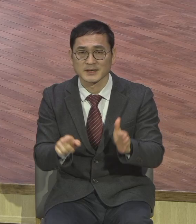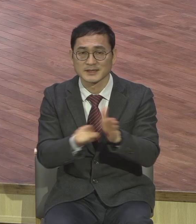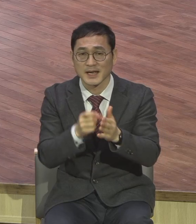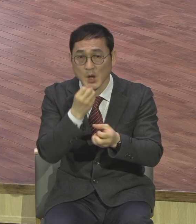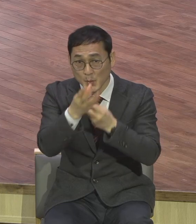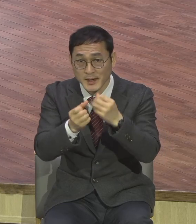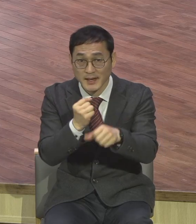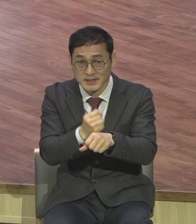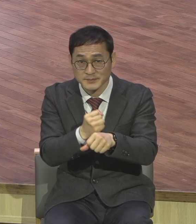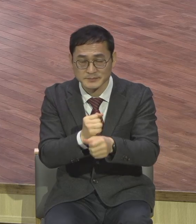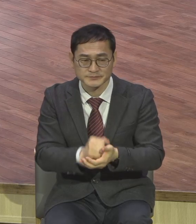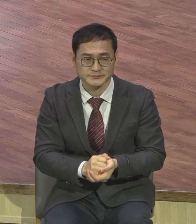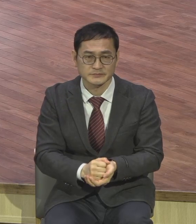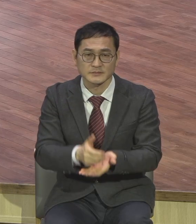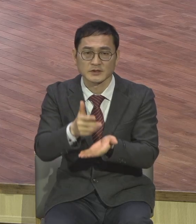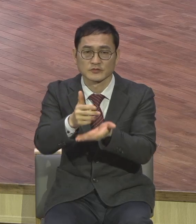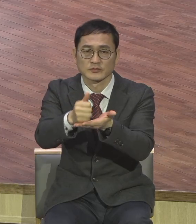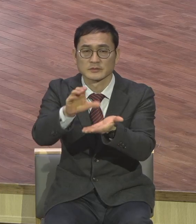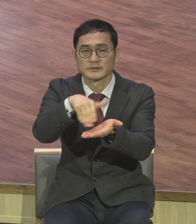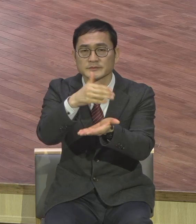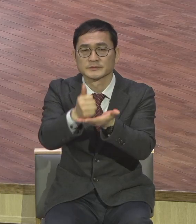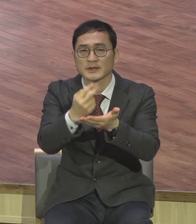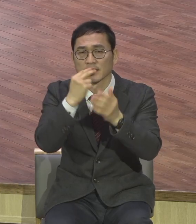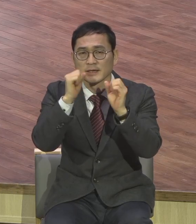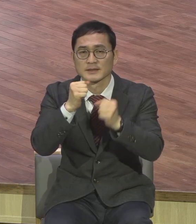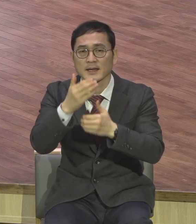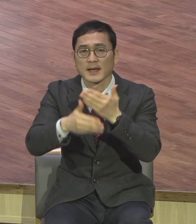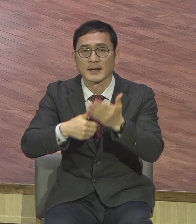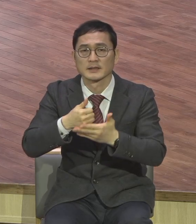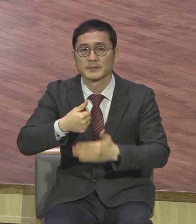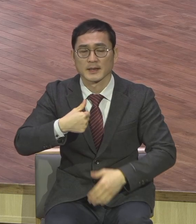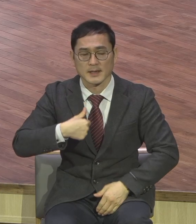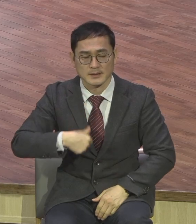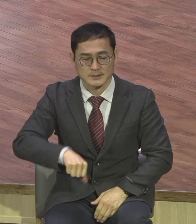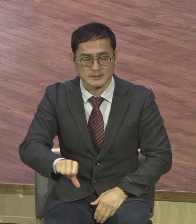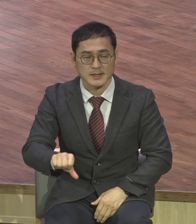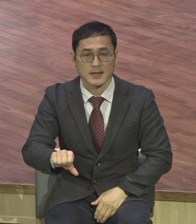주는 그리스도시오 살아계신 하나님의 아들이십니다